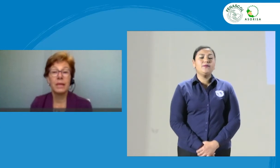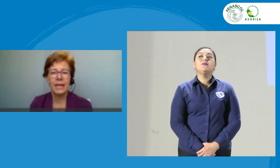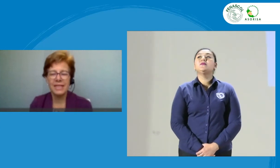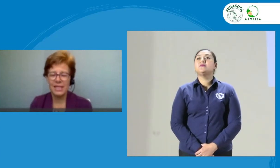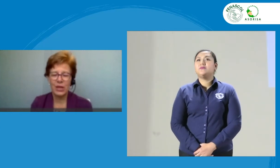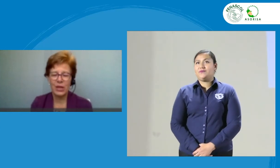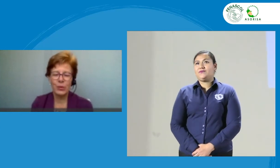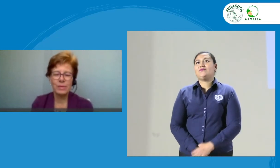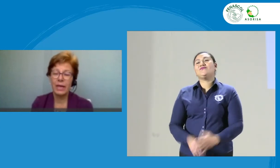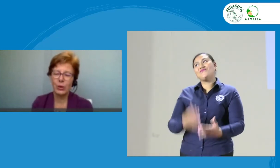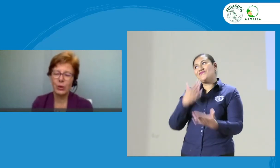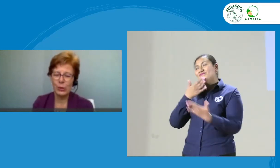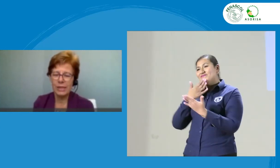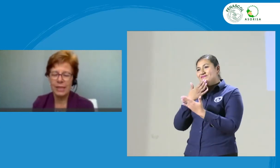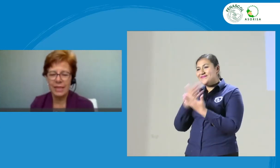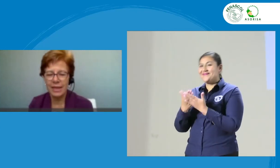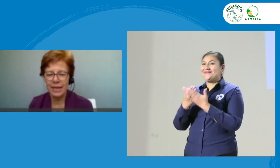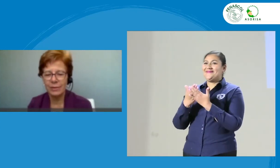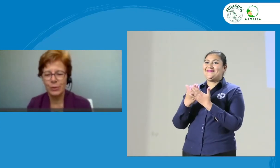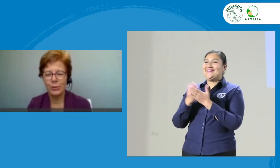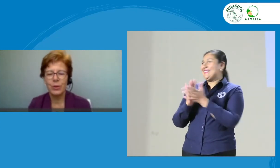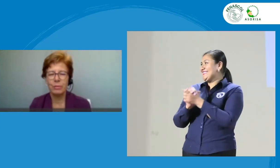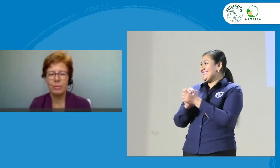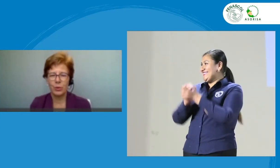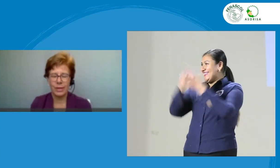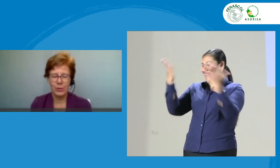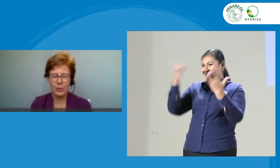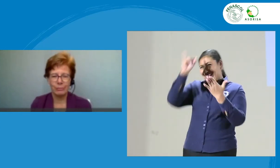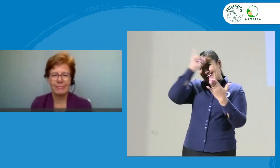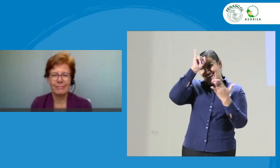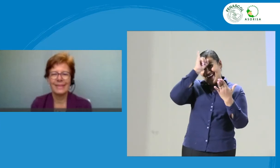Muchísimas gracias. Saludes para todos en el ICAR, me llevo en mi corazón.